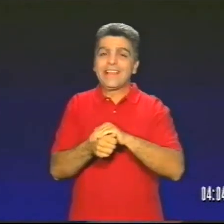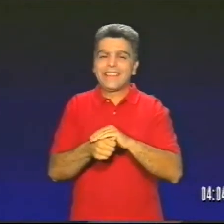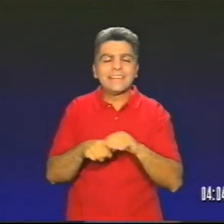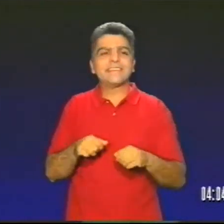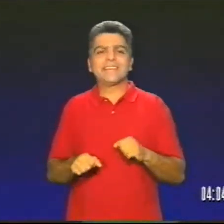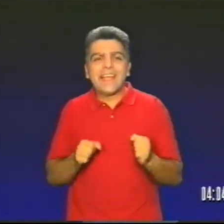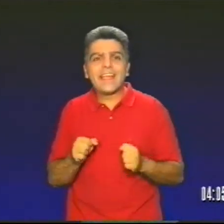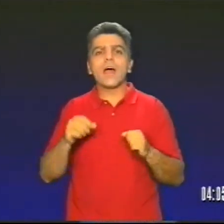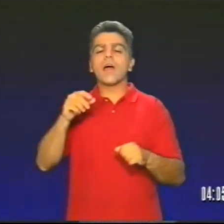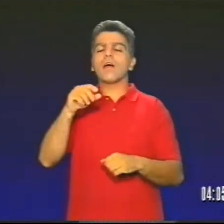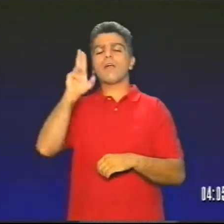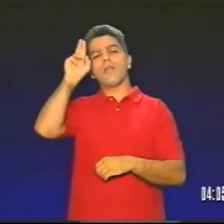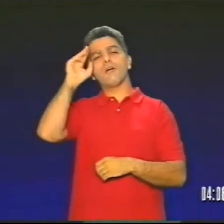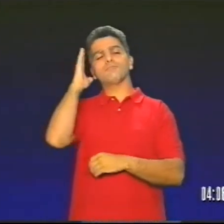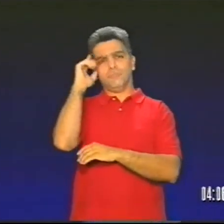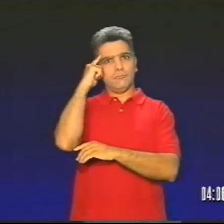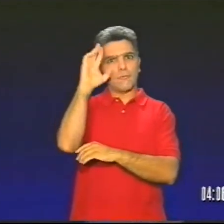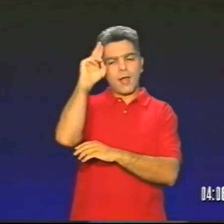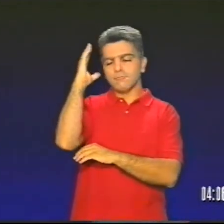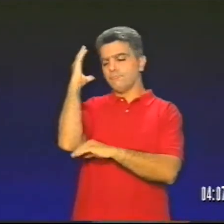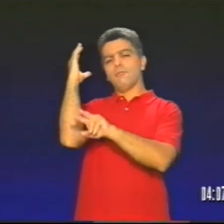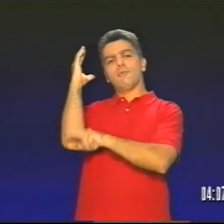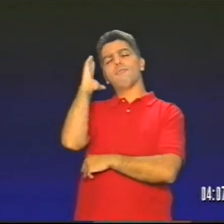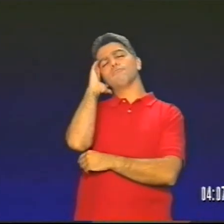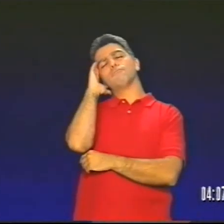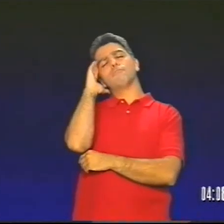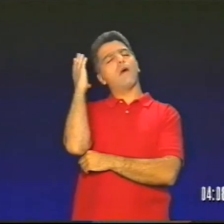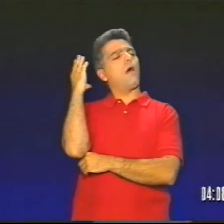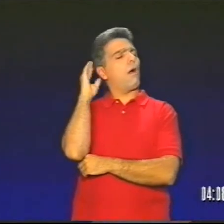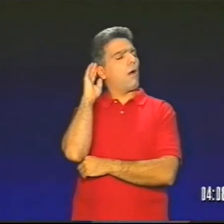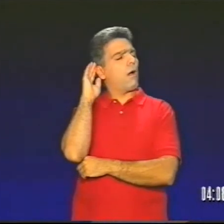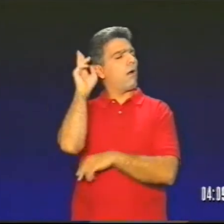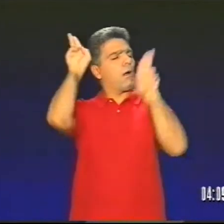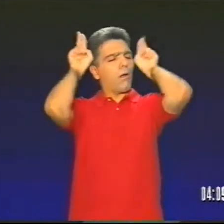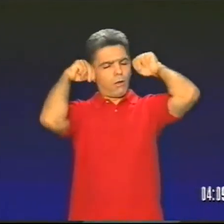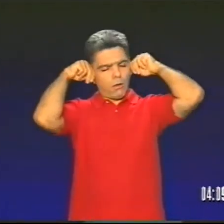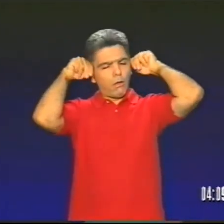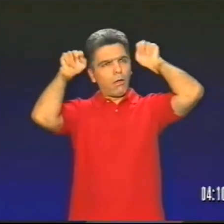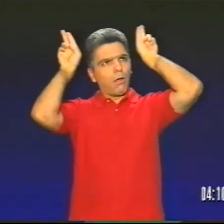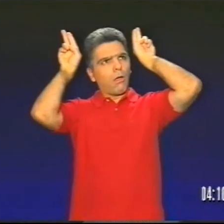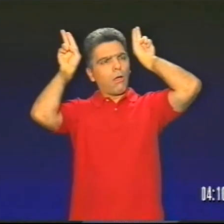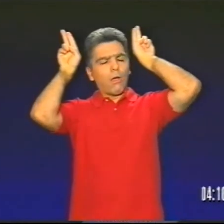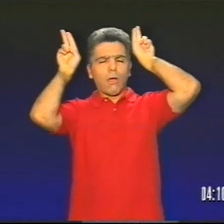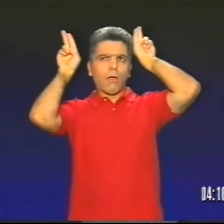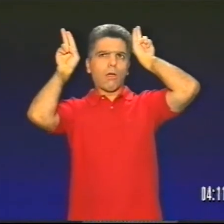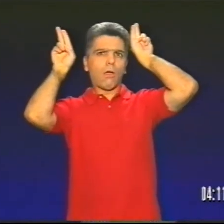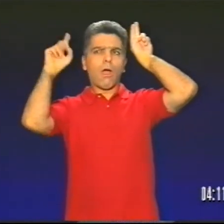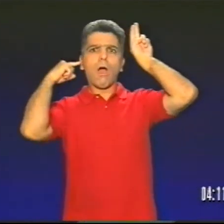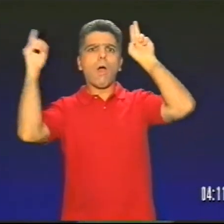Πλησίαζε, πλησίαζε Ο λαγός που κοιμότανε Ξαφνικά κάποια στιγμή Τα αυτιά του εντώθηκαν